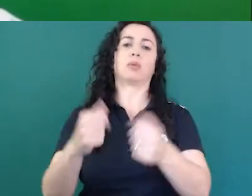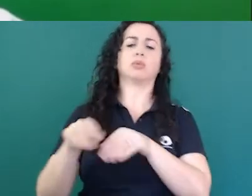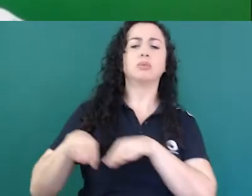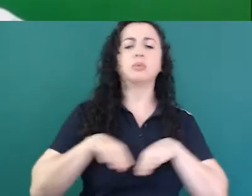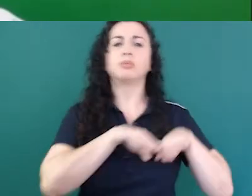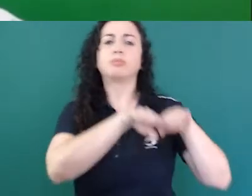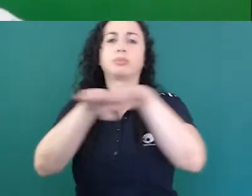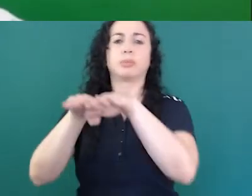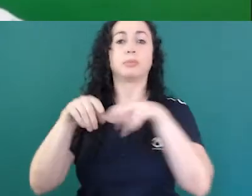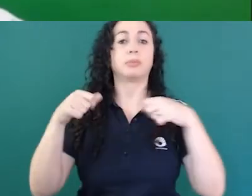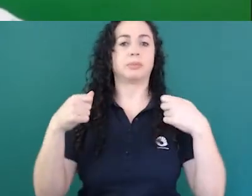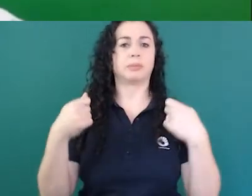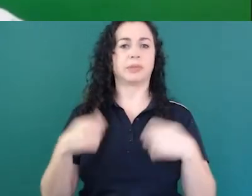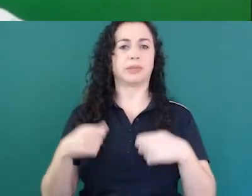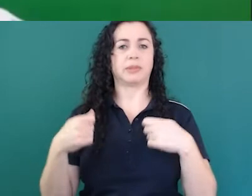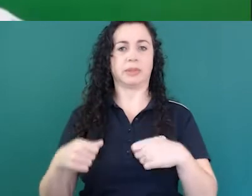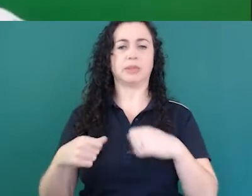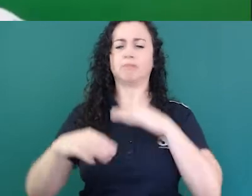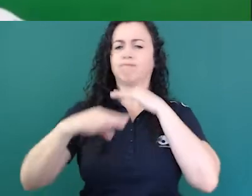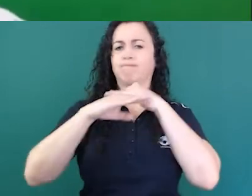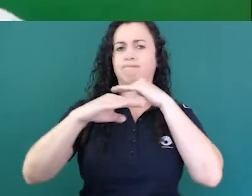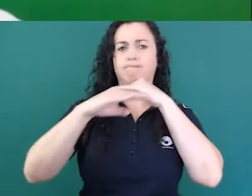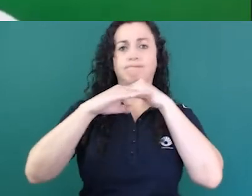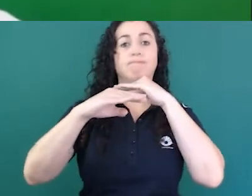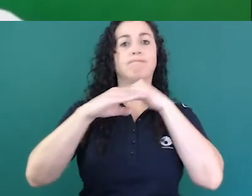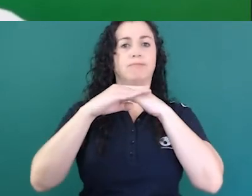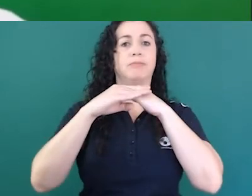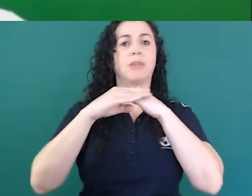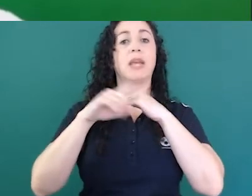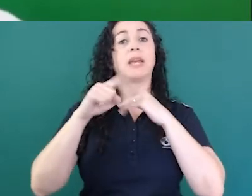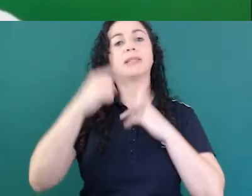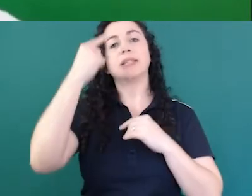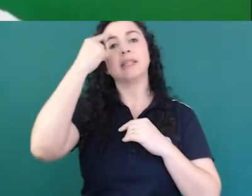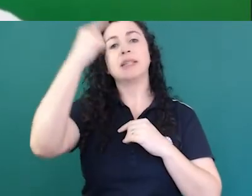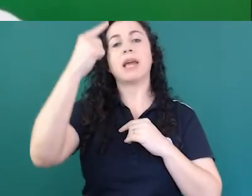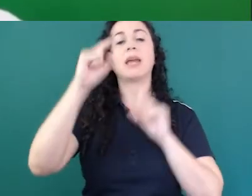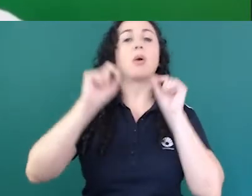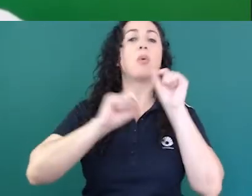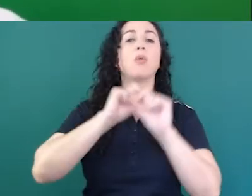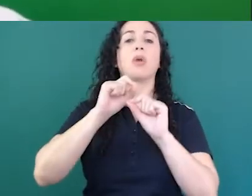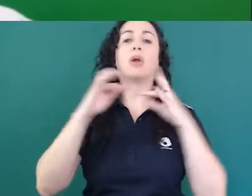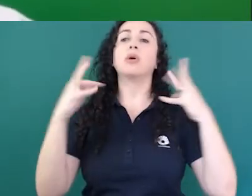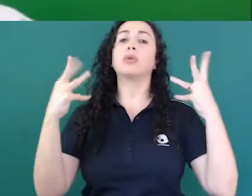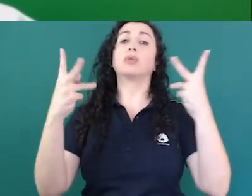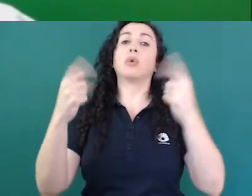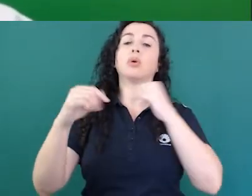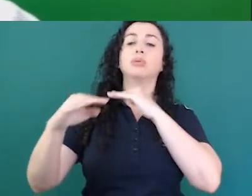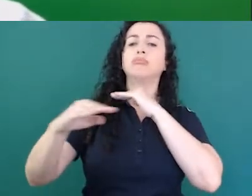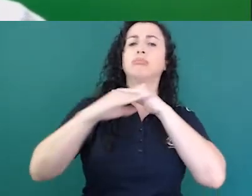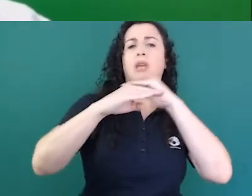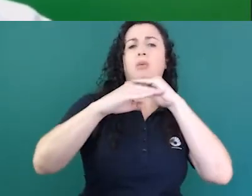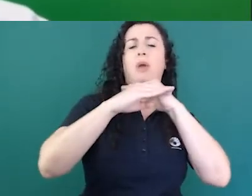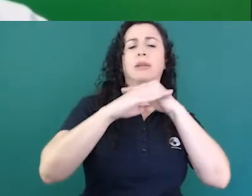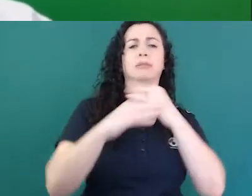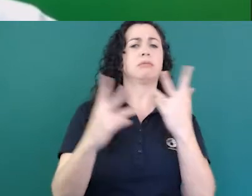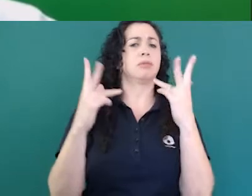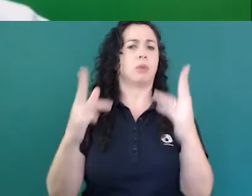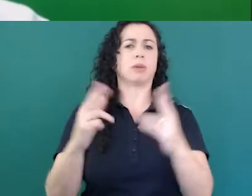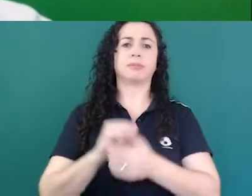a ideia de que somos todos todos iguais então acho que essa que é a discussão pelo menos essa